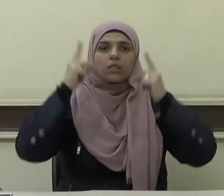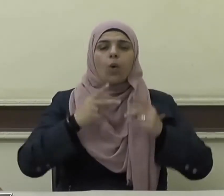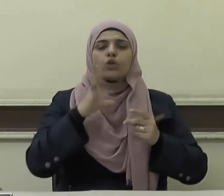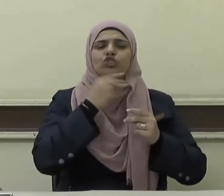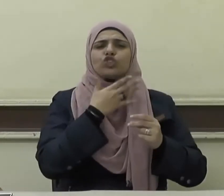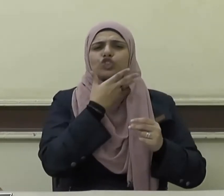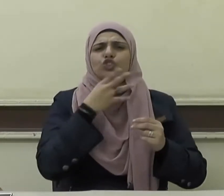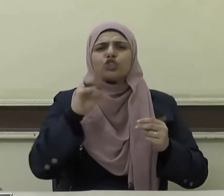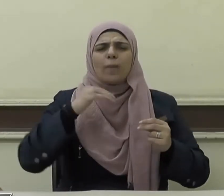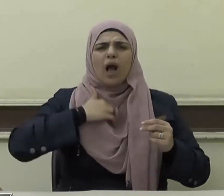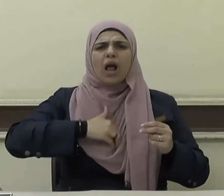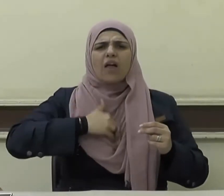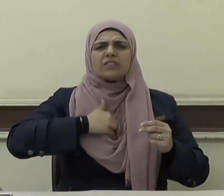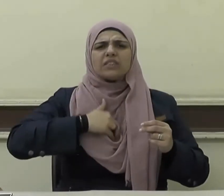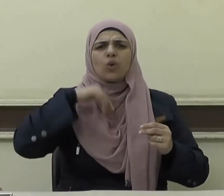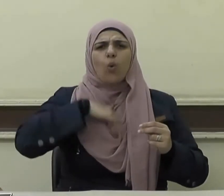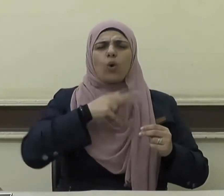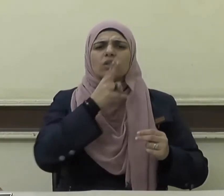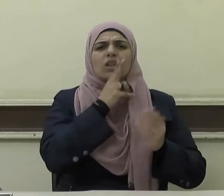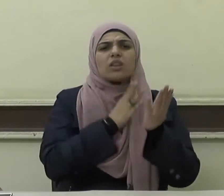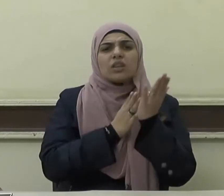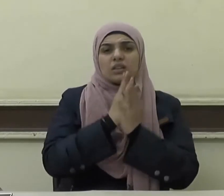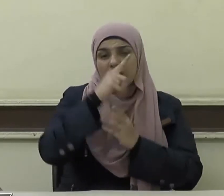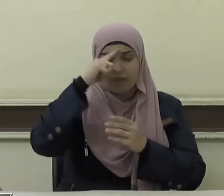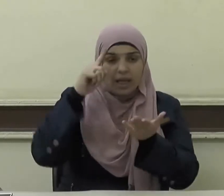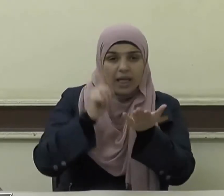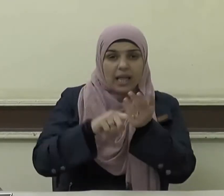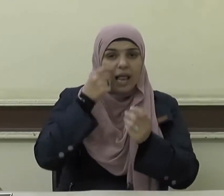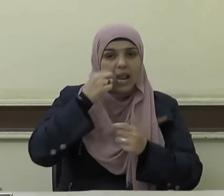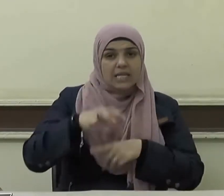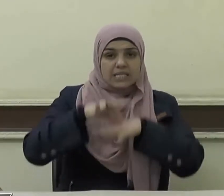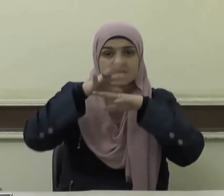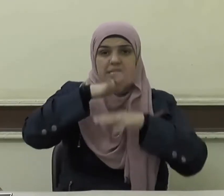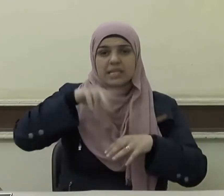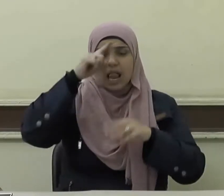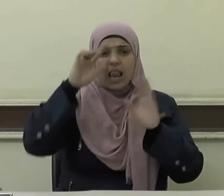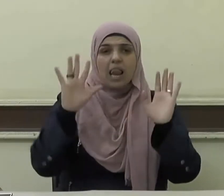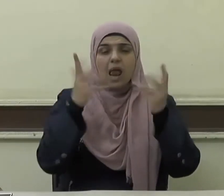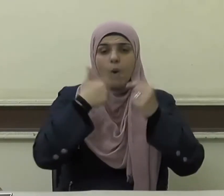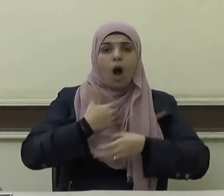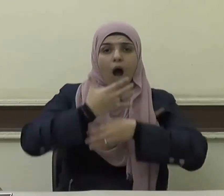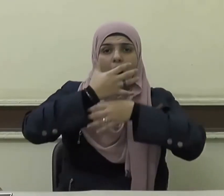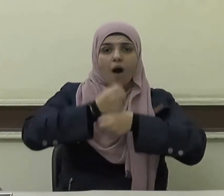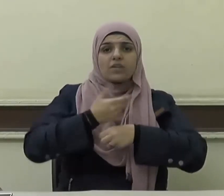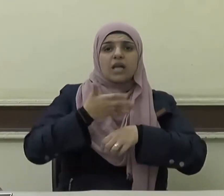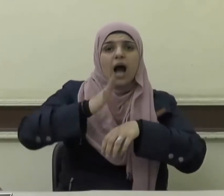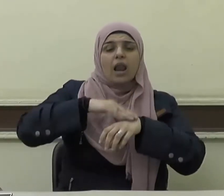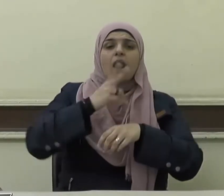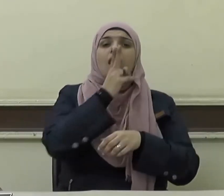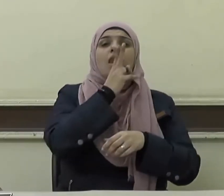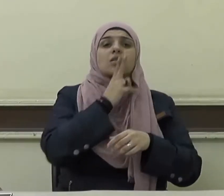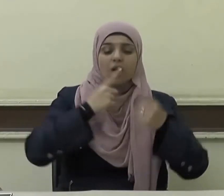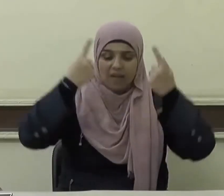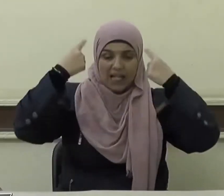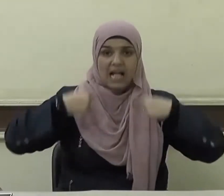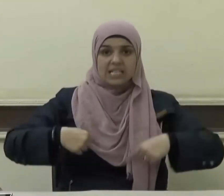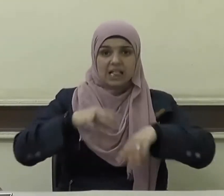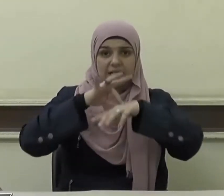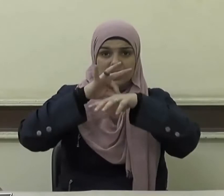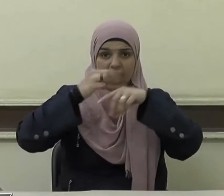الطهارة المعنوية فإن الإنسان إذا حافظ على نظافة جسده